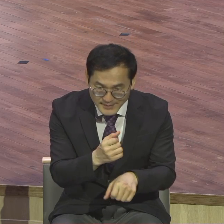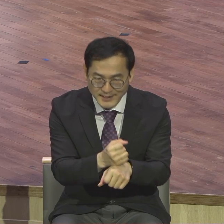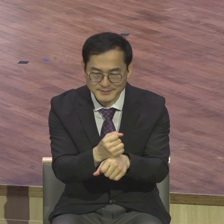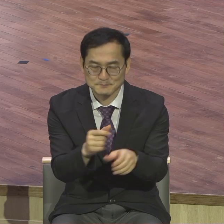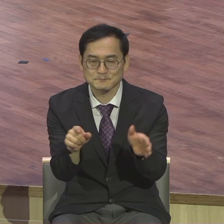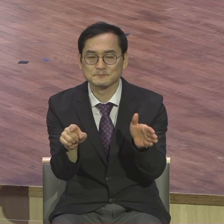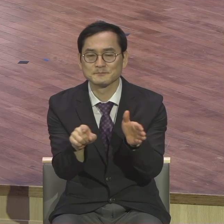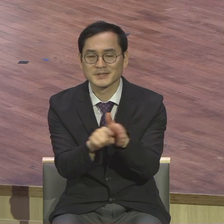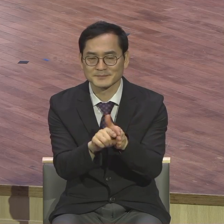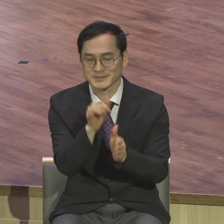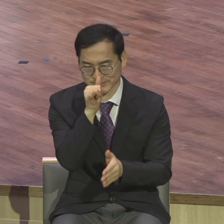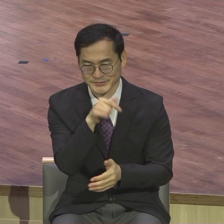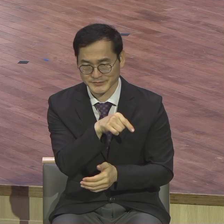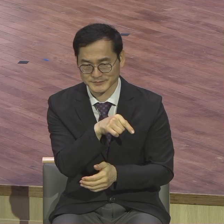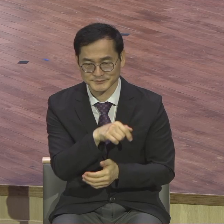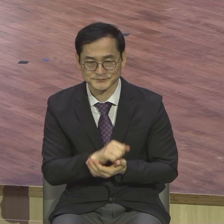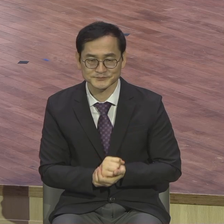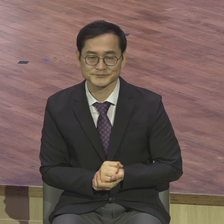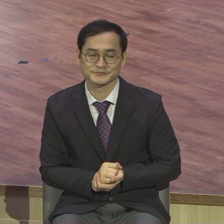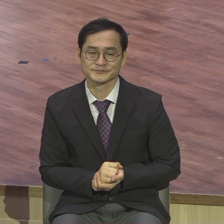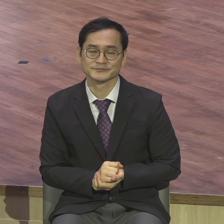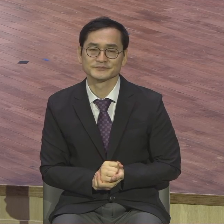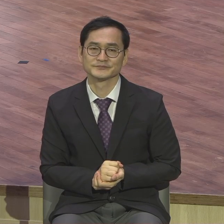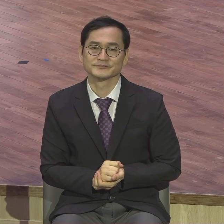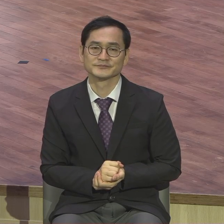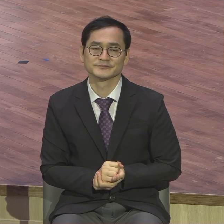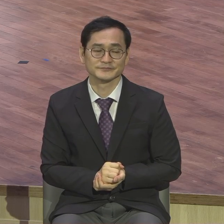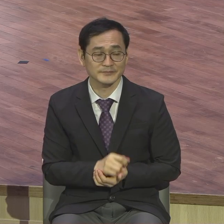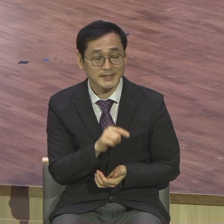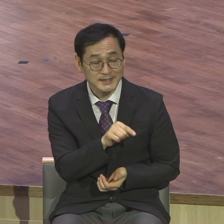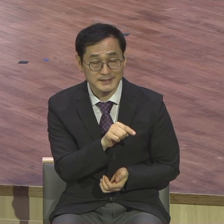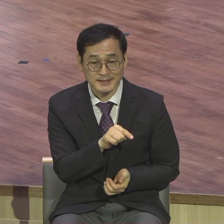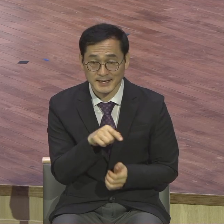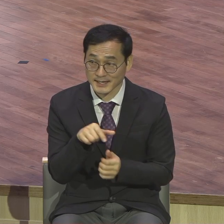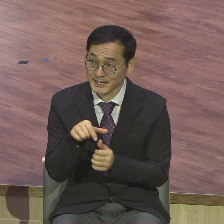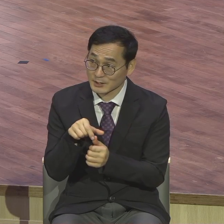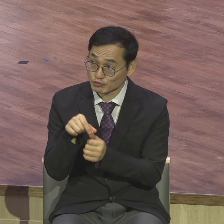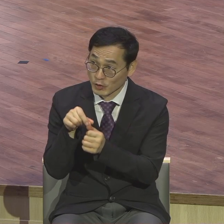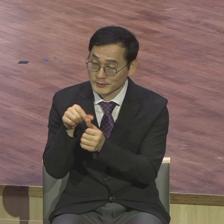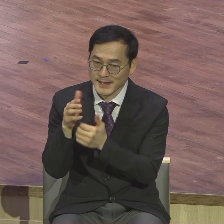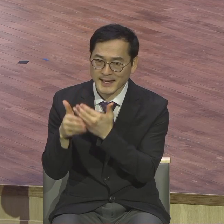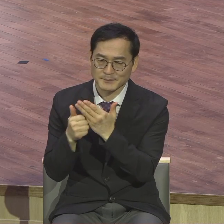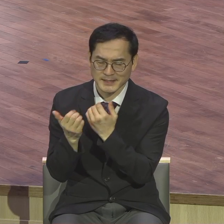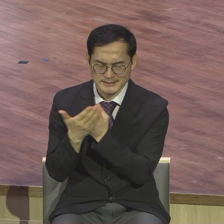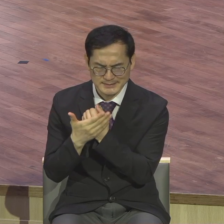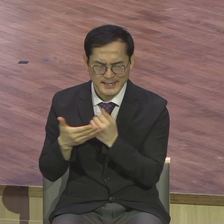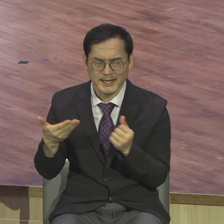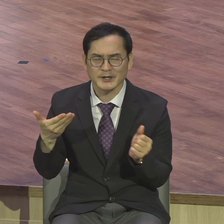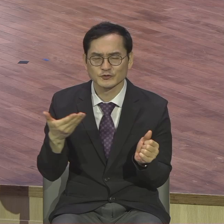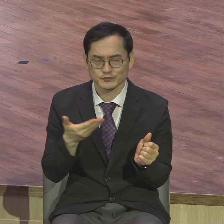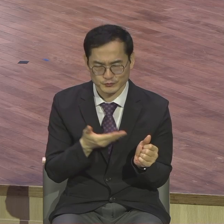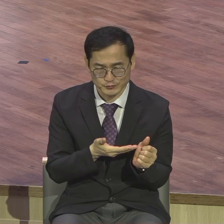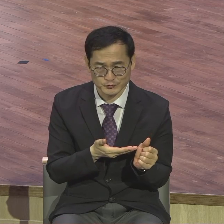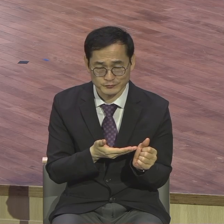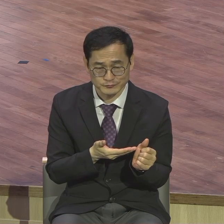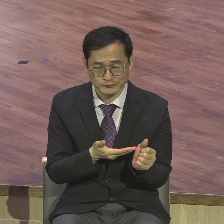이들의 구원은 하나님의 전적인 은혜를 받지만은 그러나 이 땅의 사실적인 기도